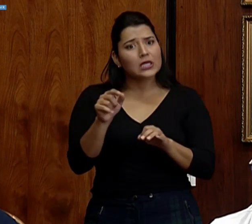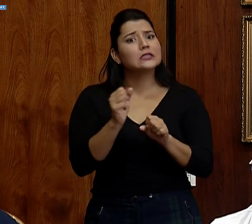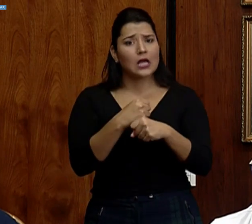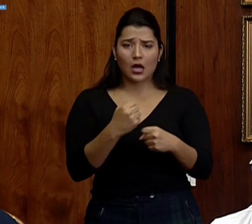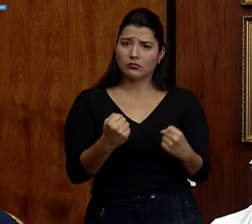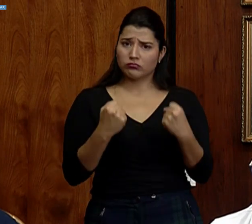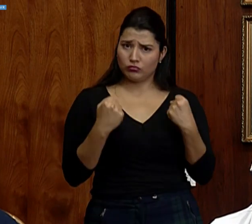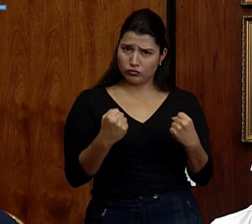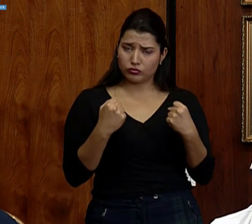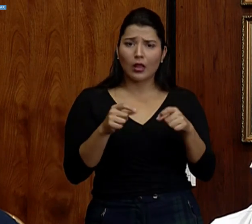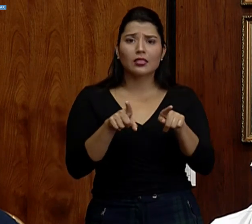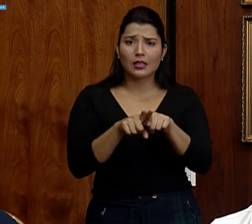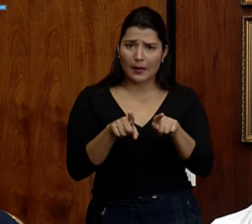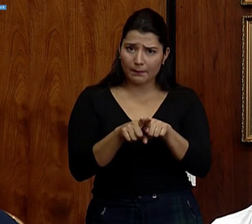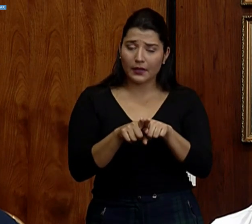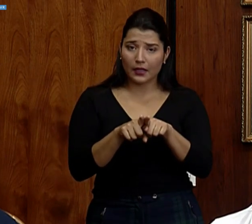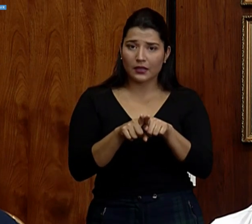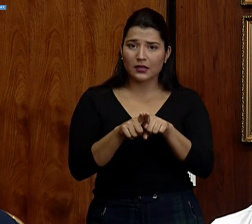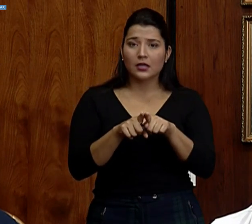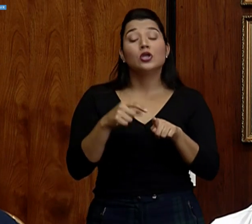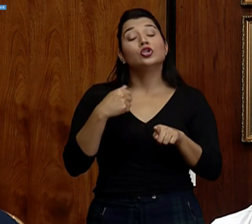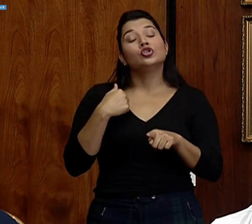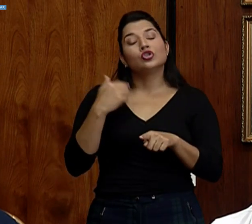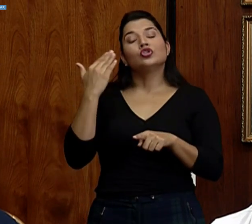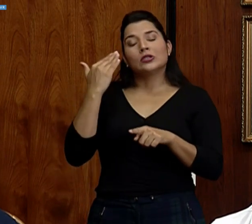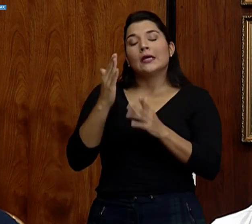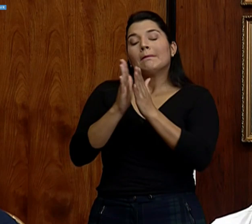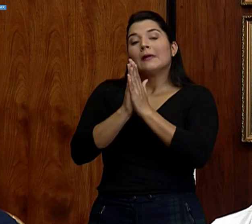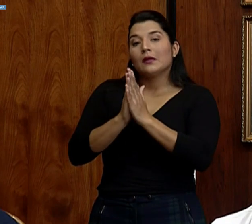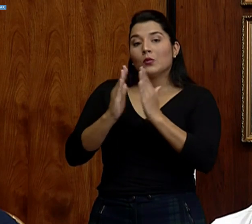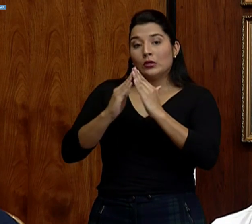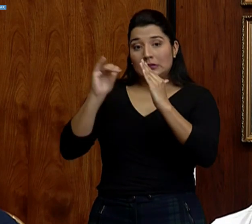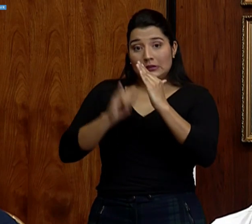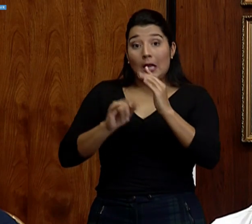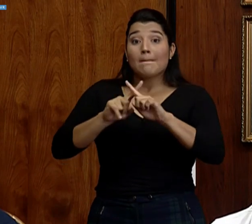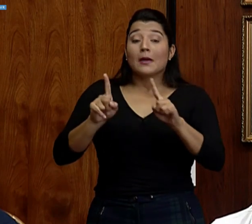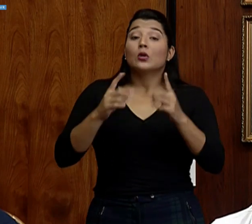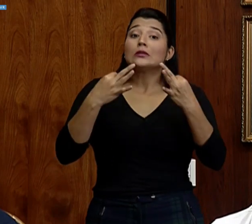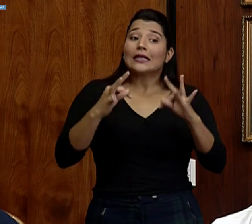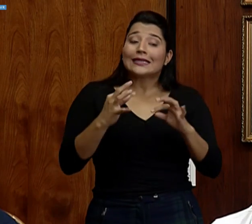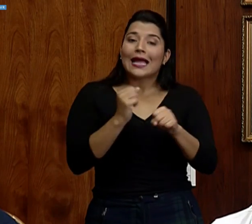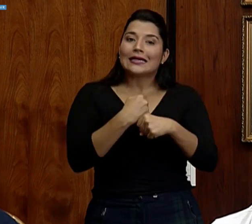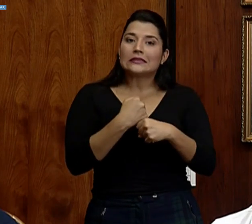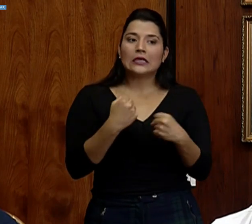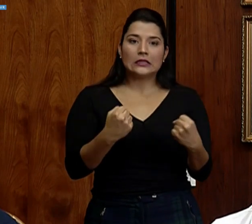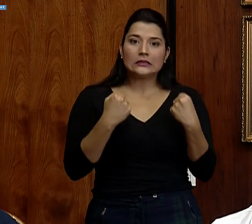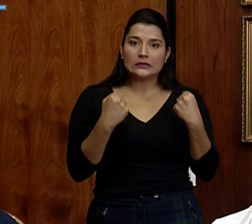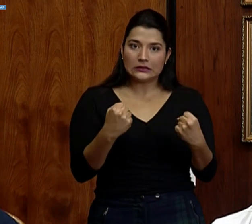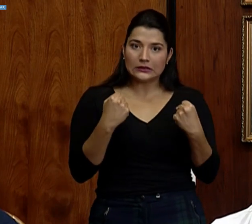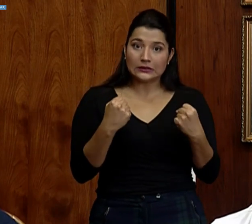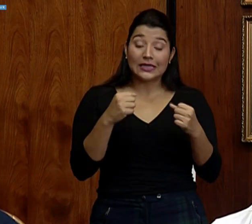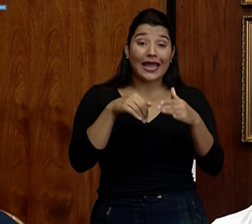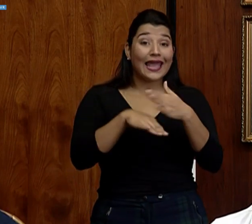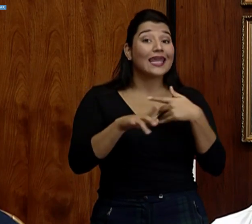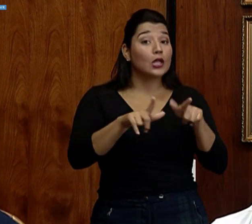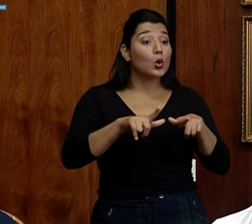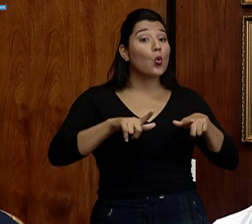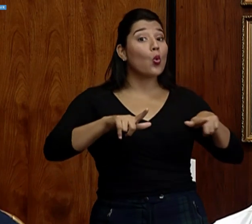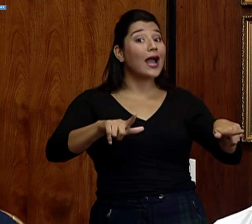también, porque si es que estamos buscando mucho estar en la casa, pero hay que buscar hacer actividad física en lugares en la medida de lo posible y más bien que no sean